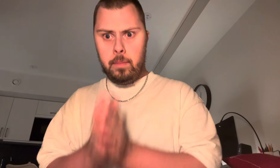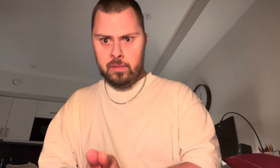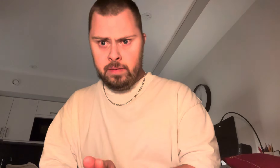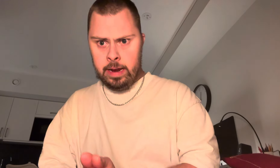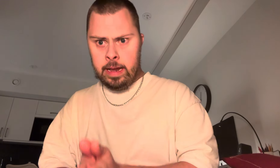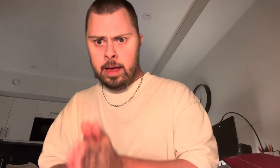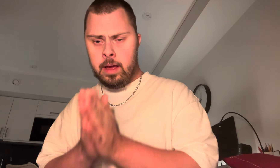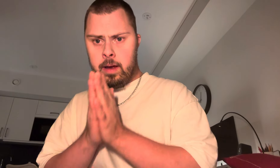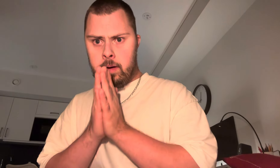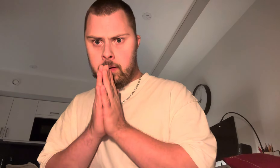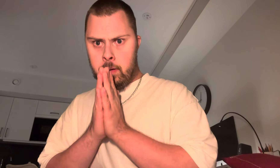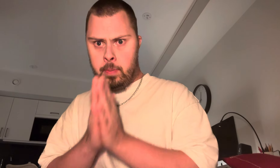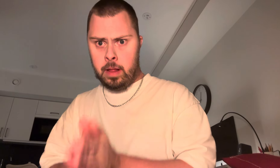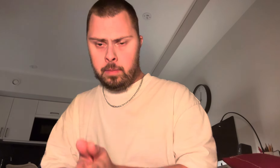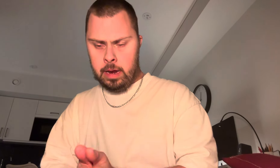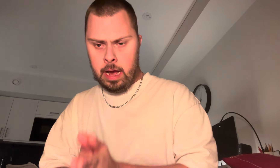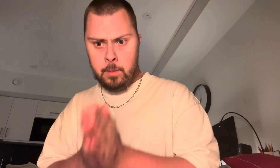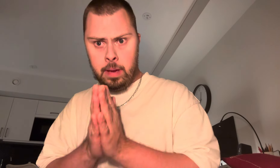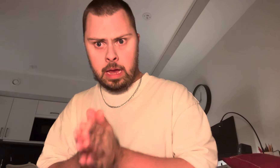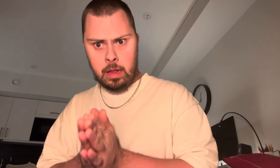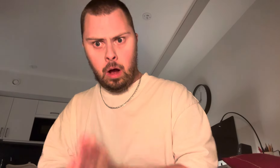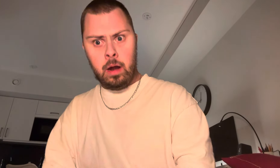ni vill, prenumerera min kanal.